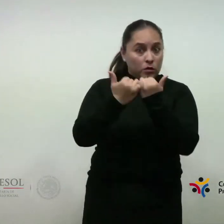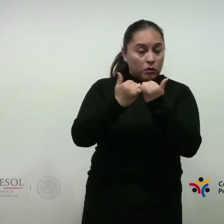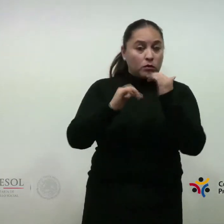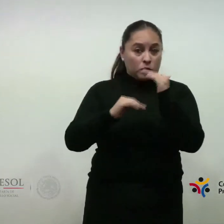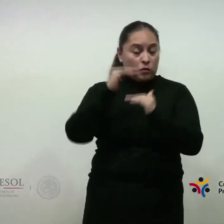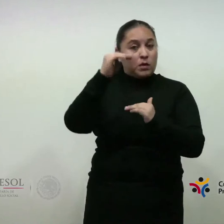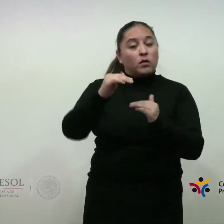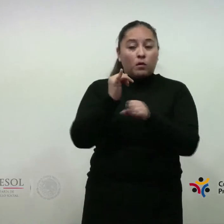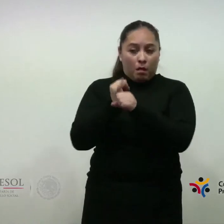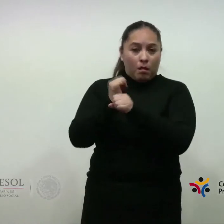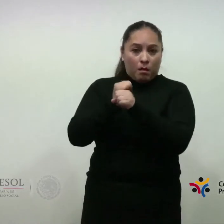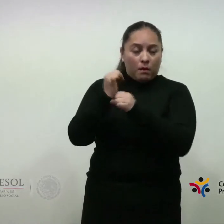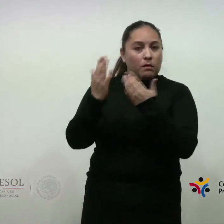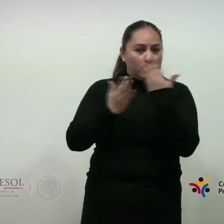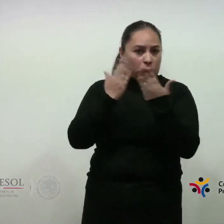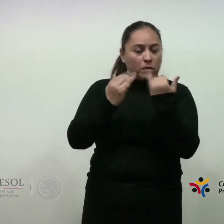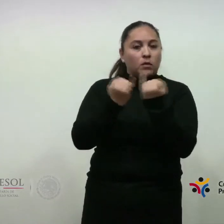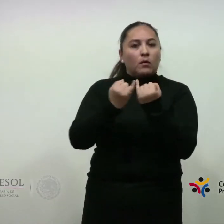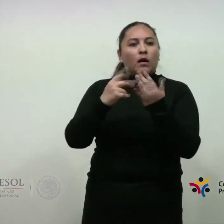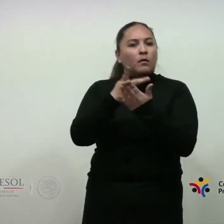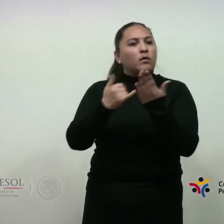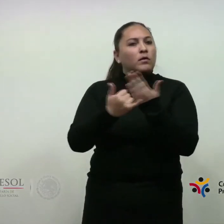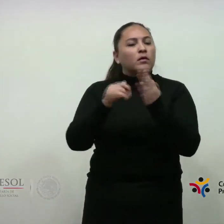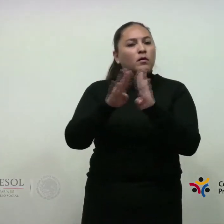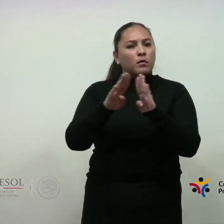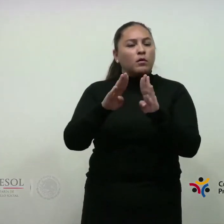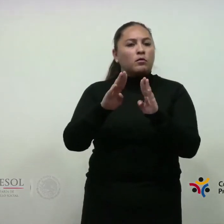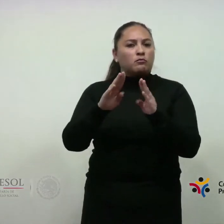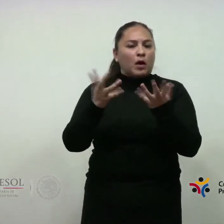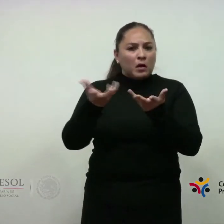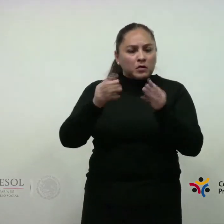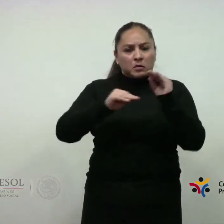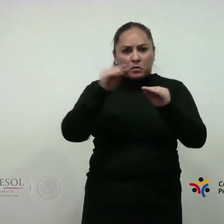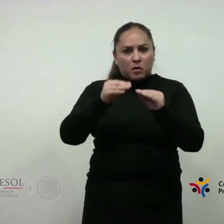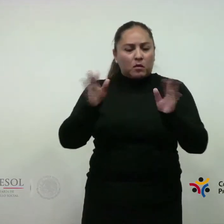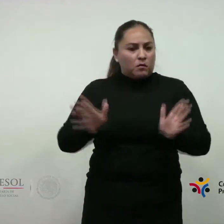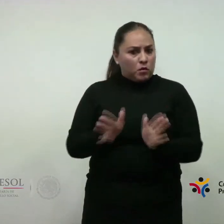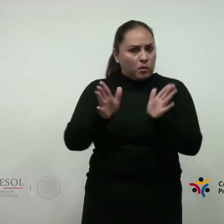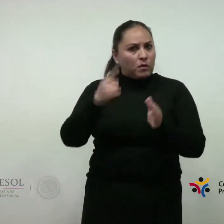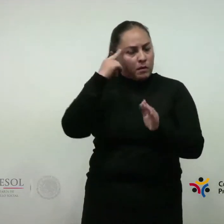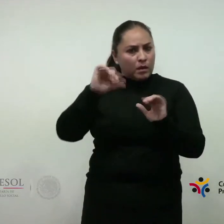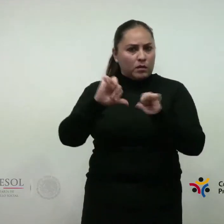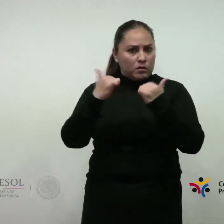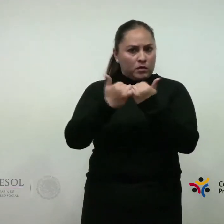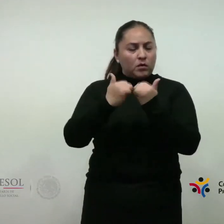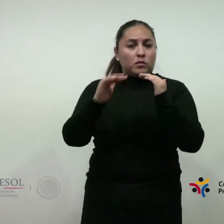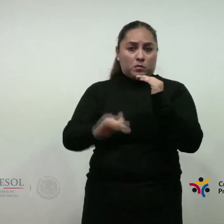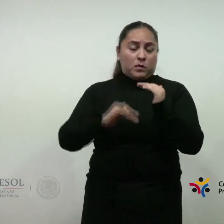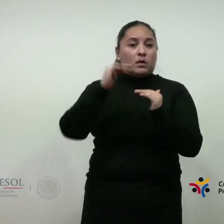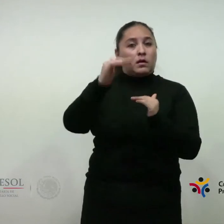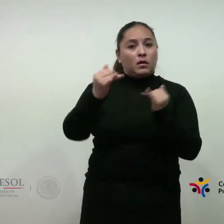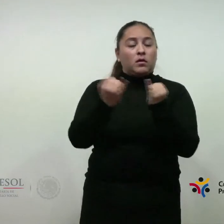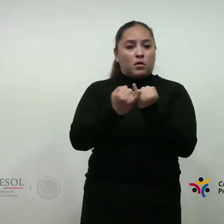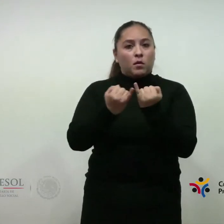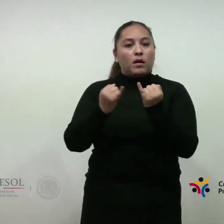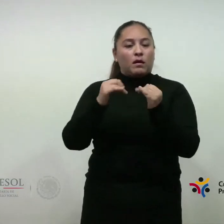superior y de investigación. B. Los proyectos de servicio social comunitario promovidos por instituciones de educación superior y media superior.